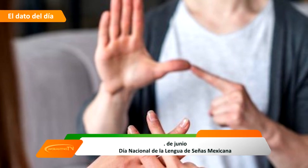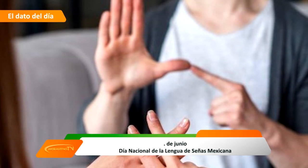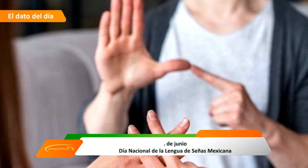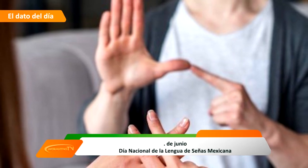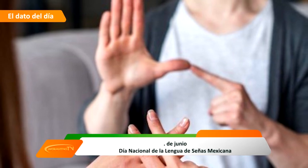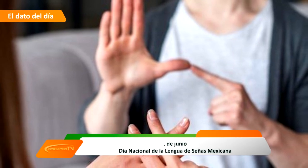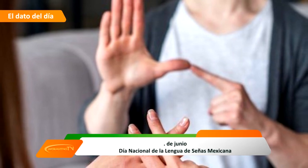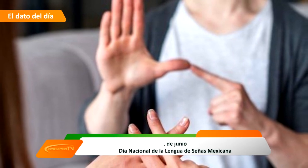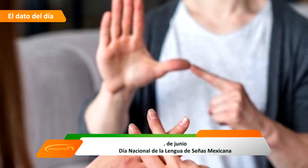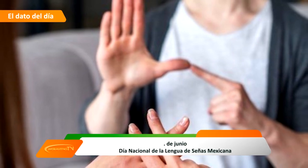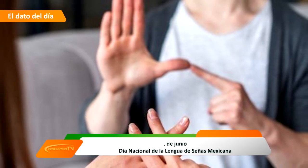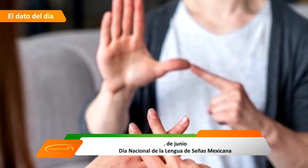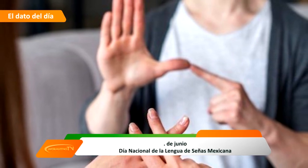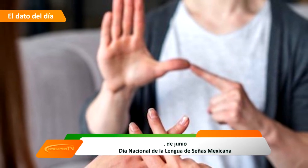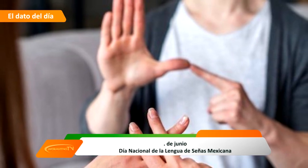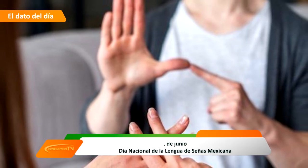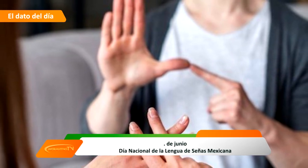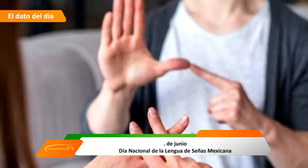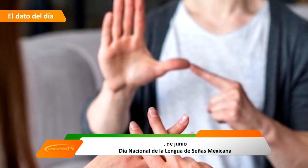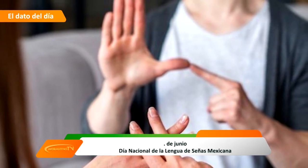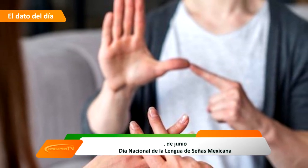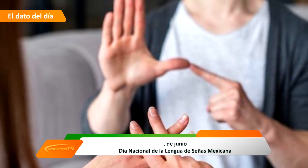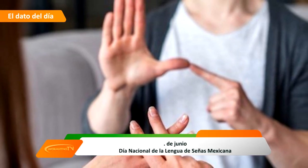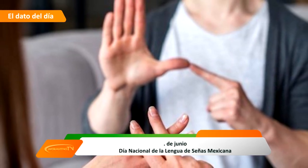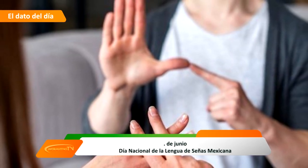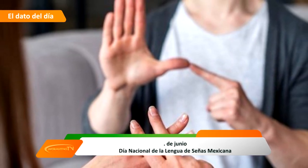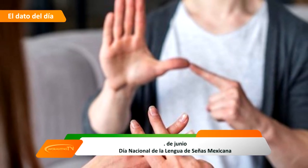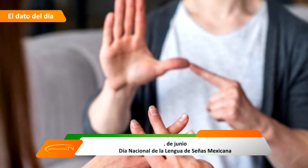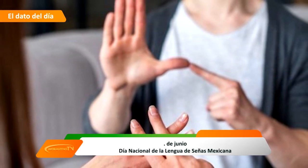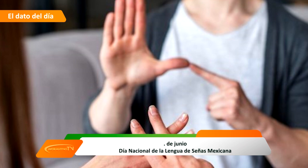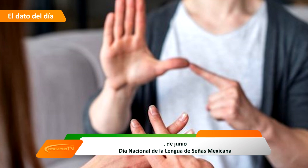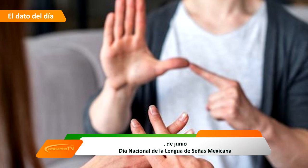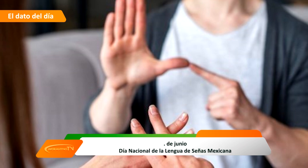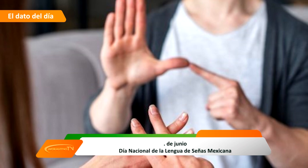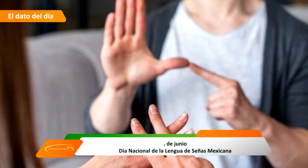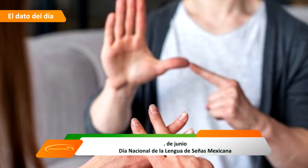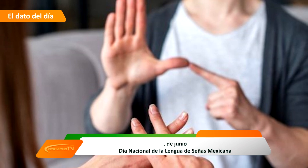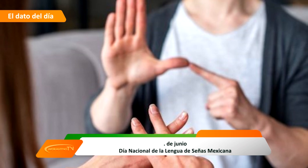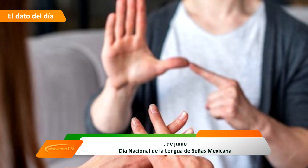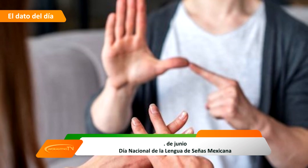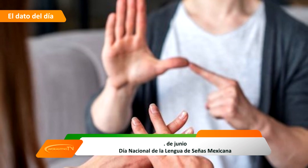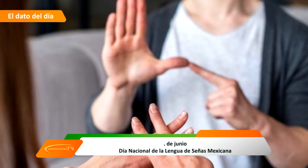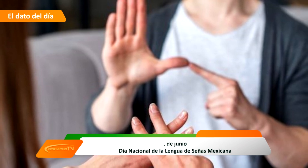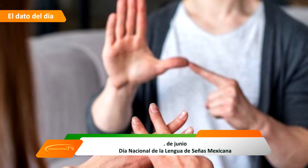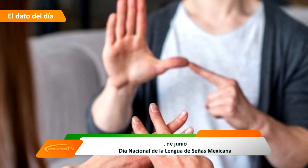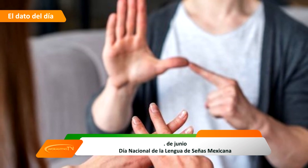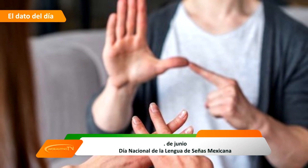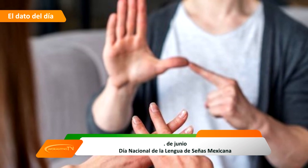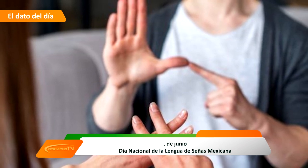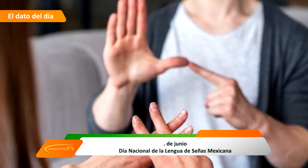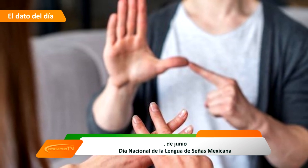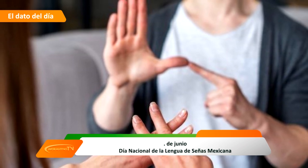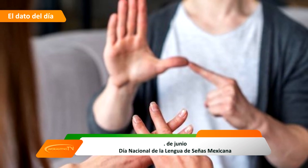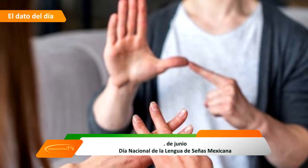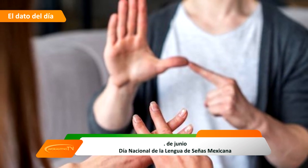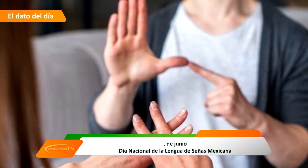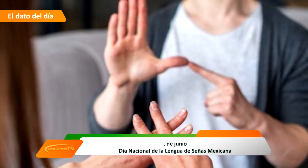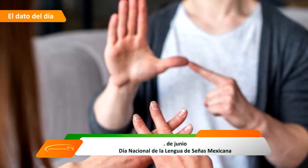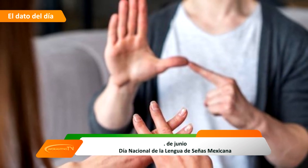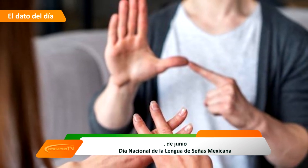El 10 de junio es el Día Nacional de la Lengua de Señas Mexicana. Esta forma parte del patrimonio lingüístico de nuestro país y se conmemora desde el